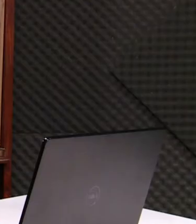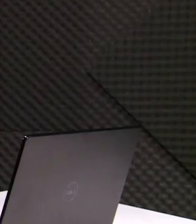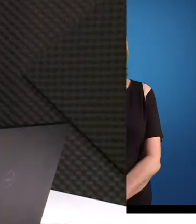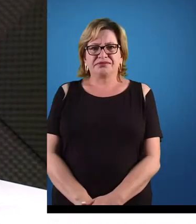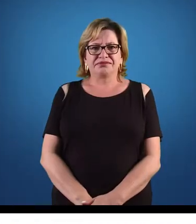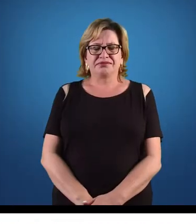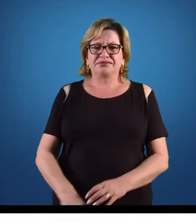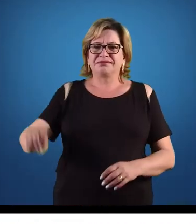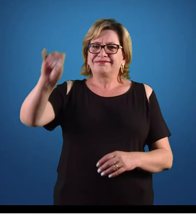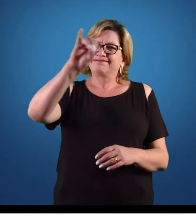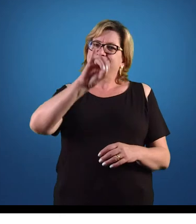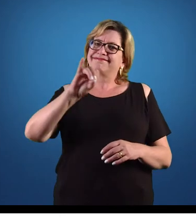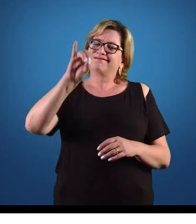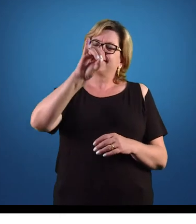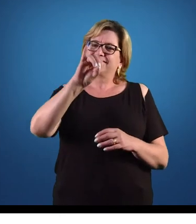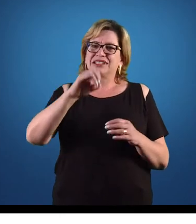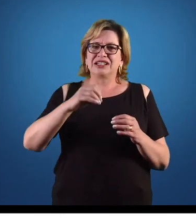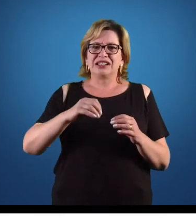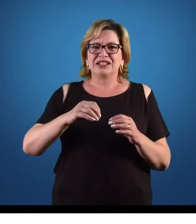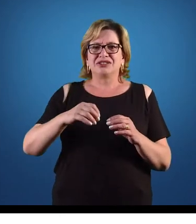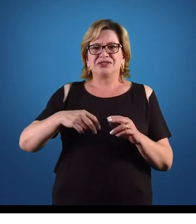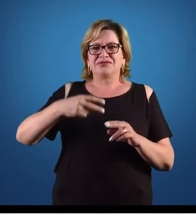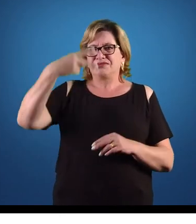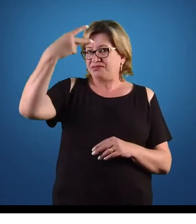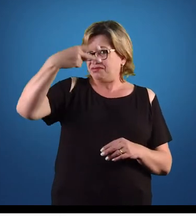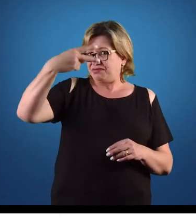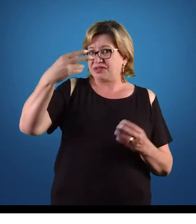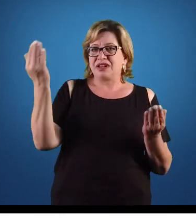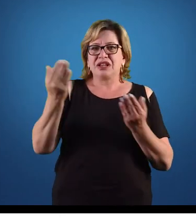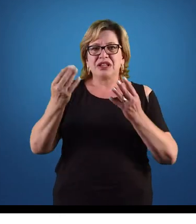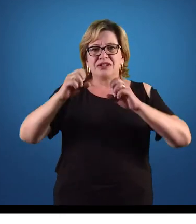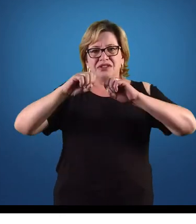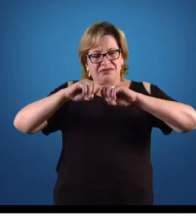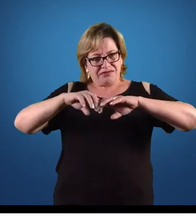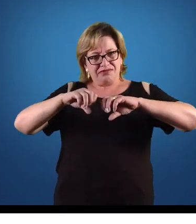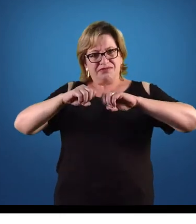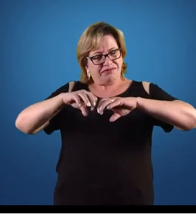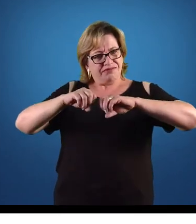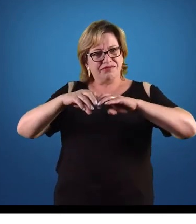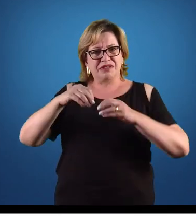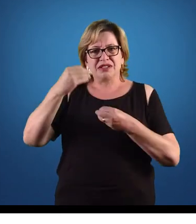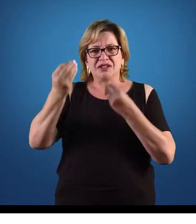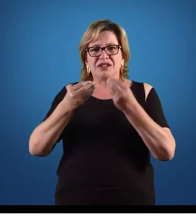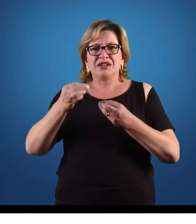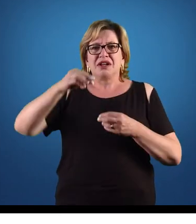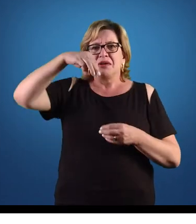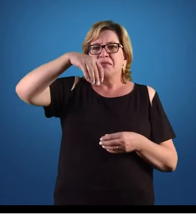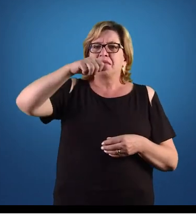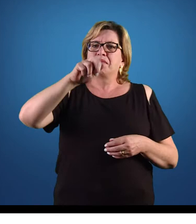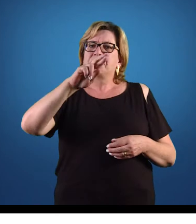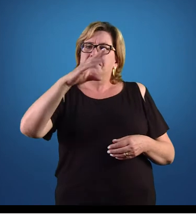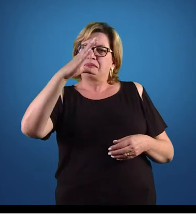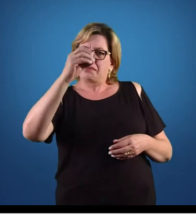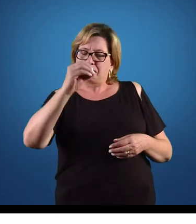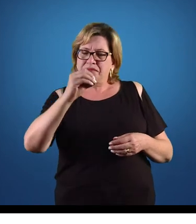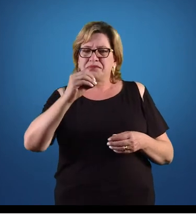Olá pessoal, no capítulo 2 vamos tratar aí do Marco Regulatório Brasileiro.